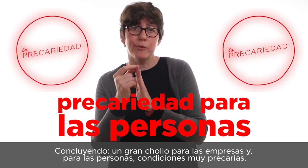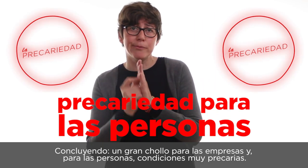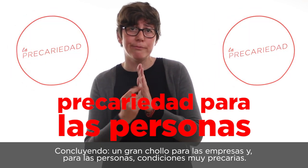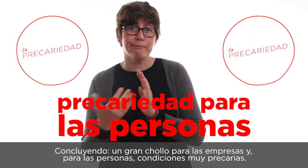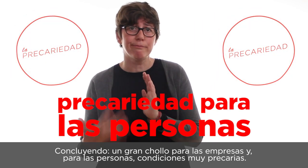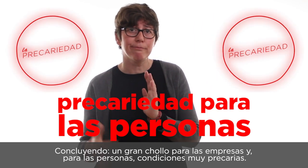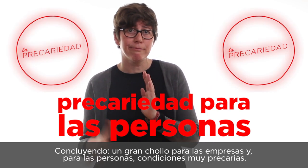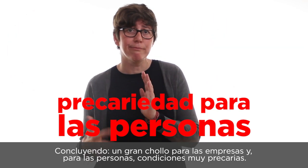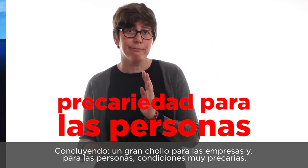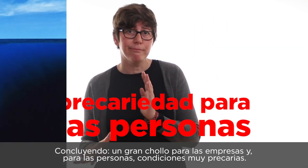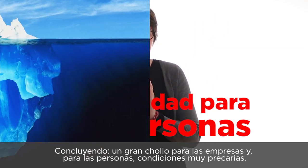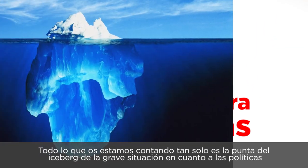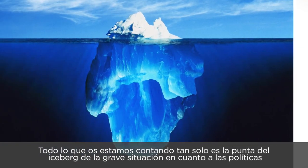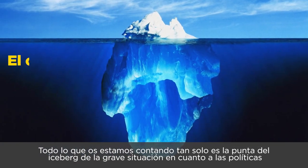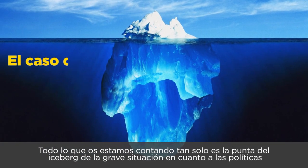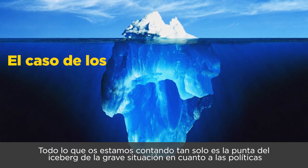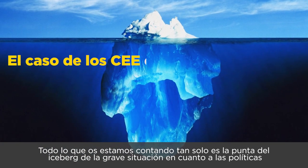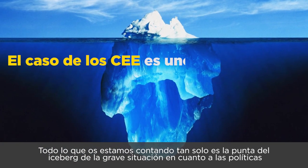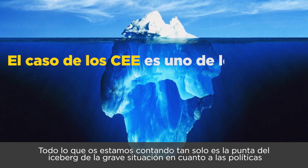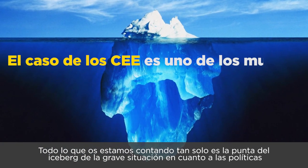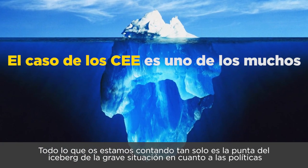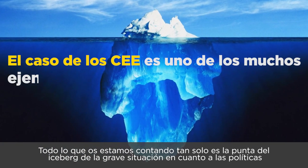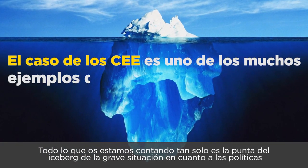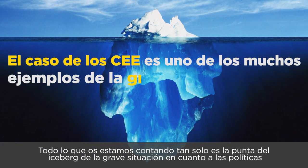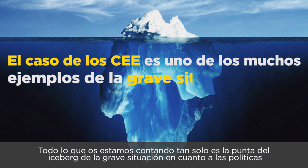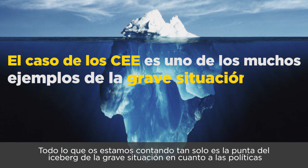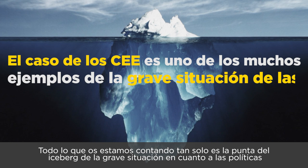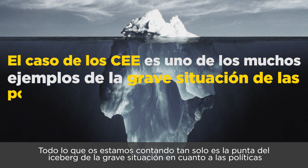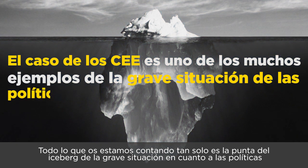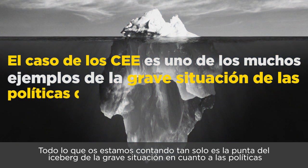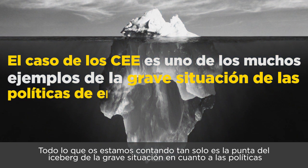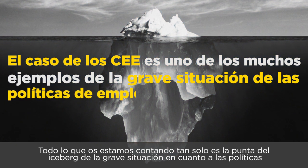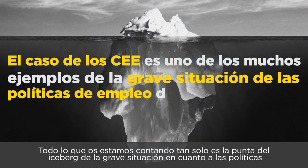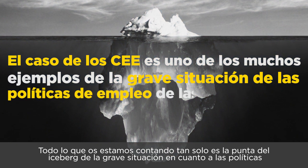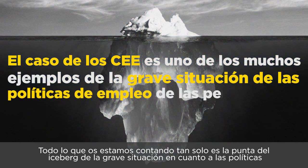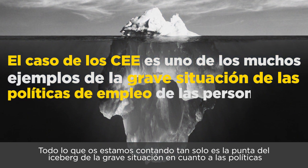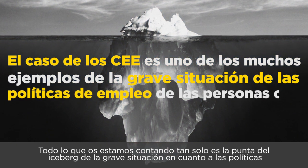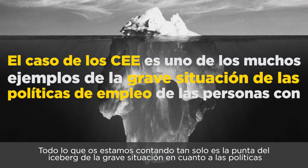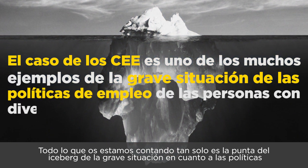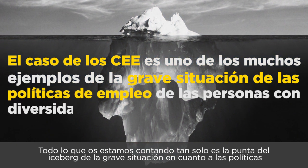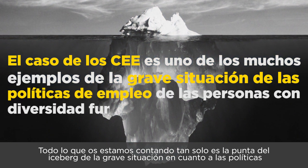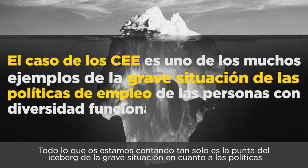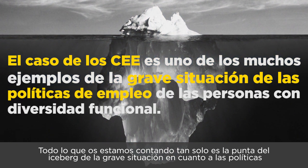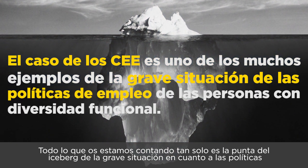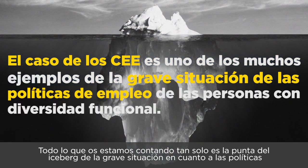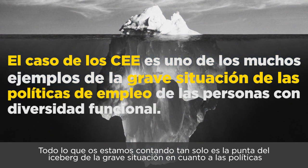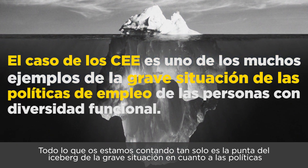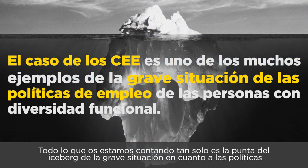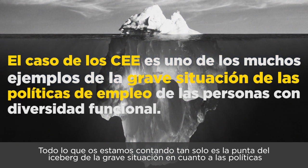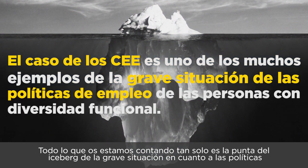precarias. Todo lo que eso estamos contando tan solo es la punta del iceberg sobre la grave situación en cuanto